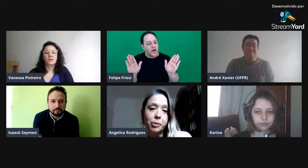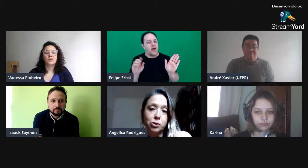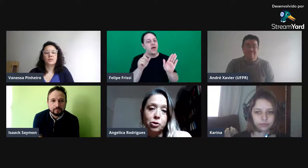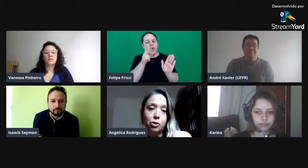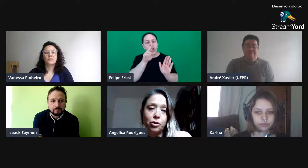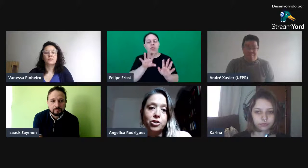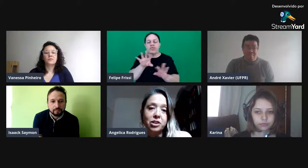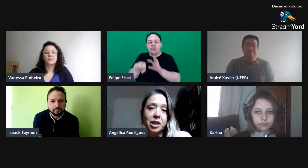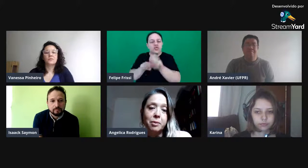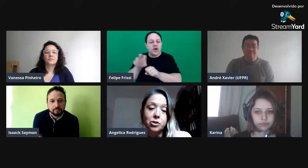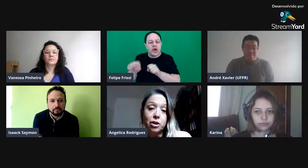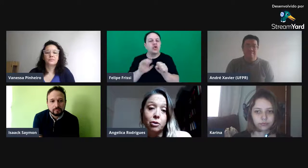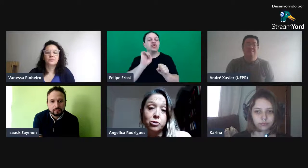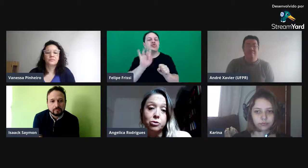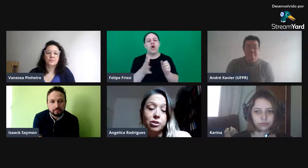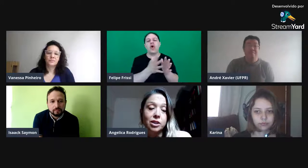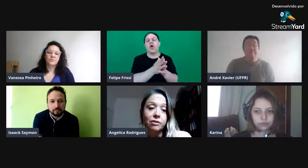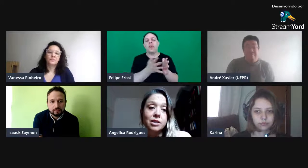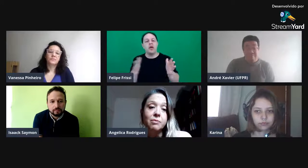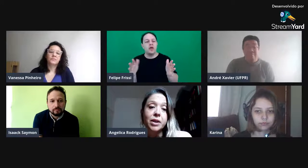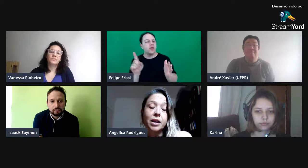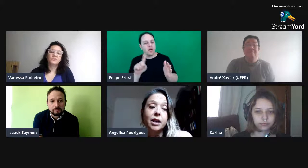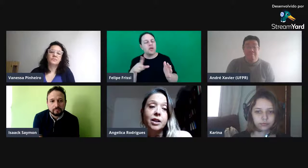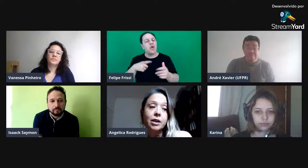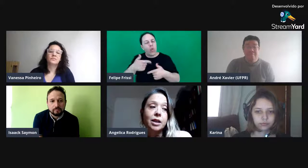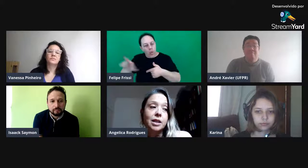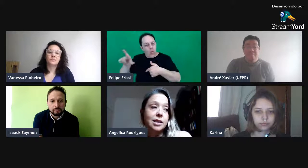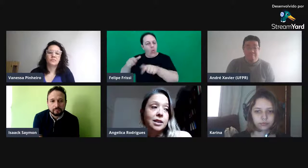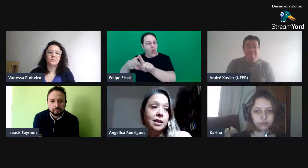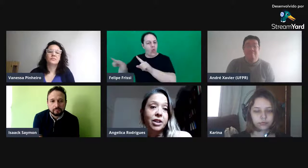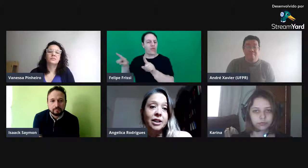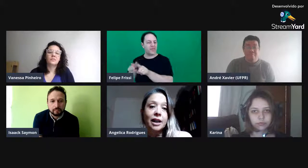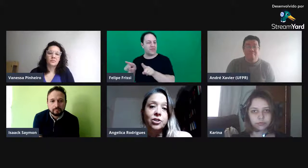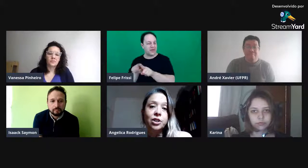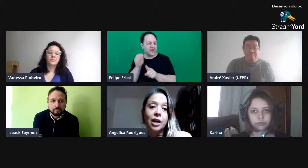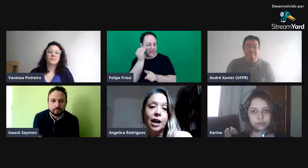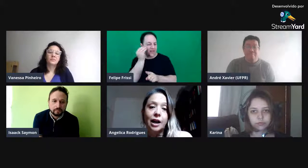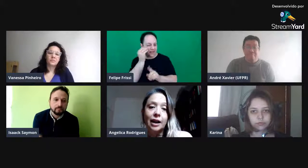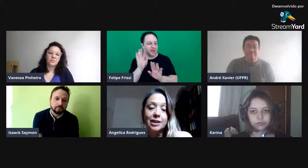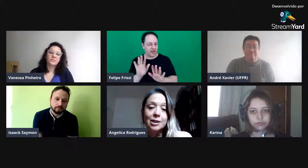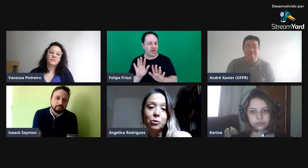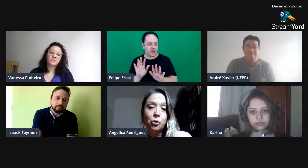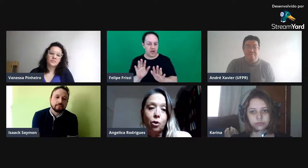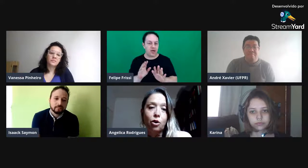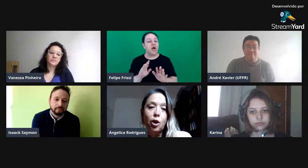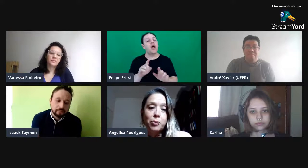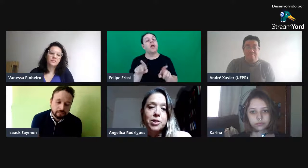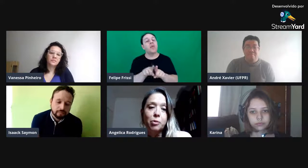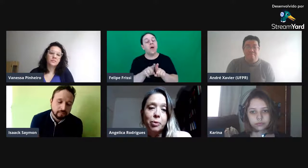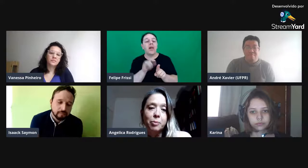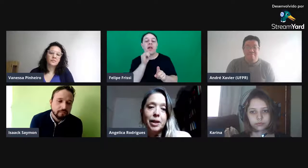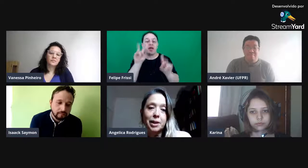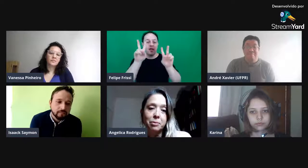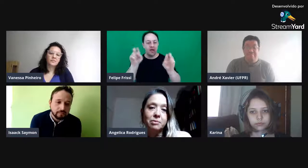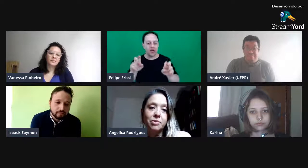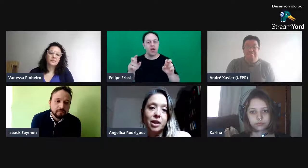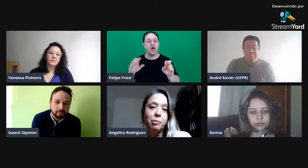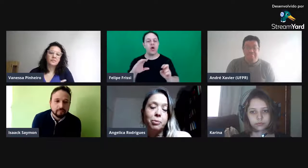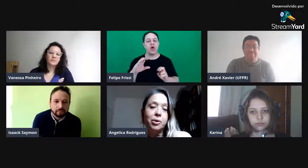prosódia, né? Mas olhar outros níveis. E, assim, na verdade, a questão do corpus é um problema, né? Porque,